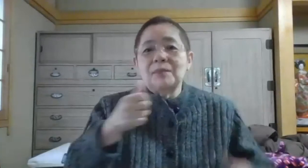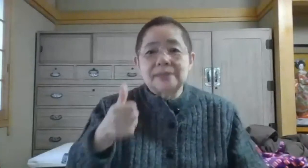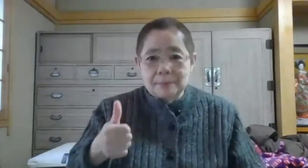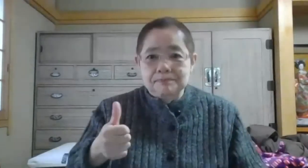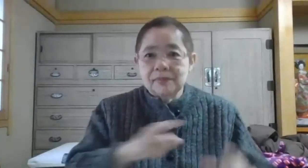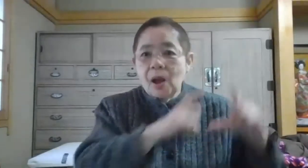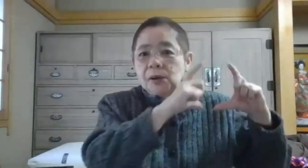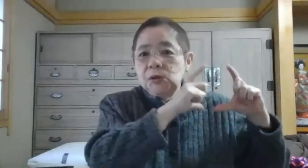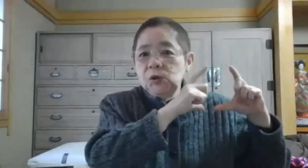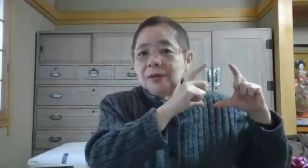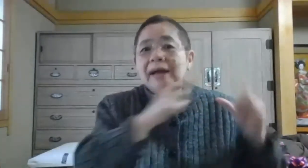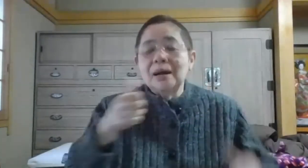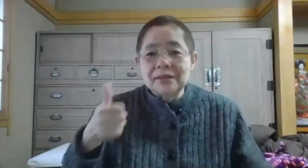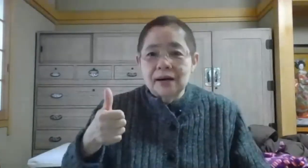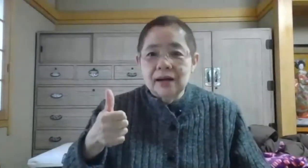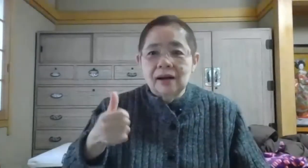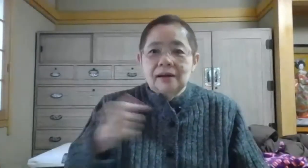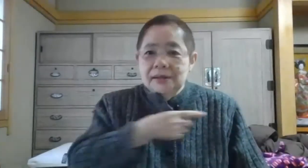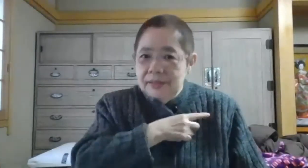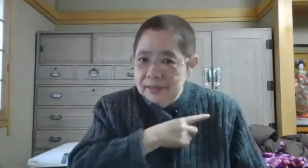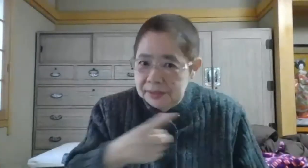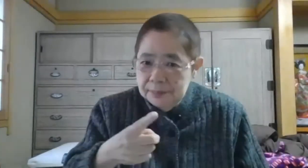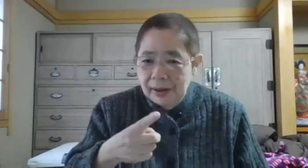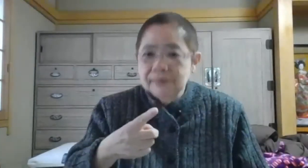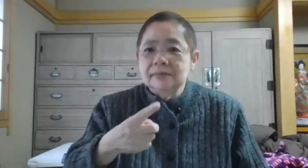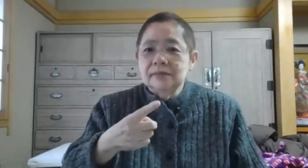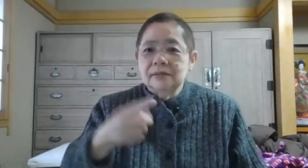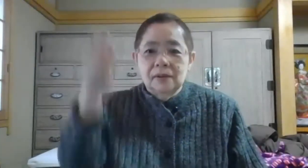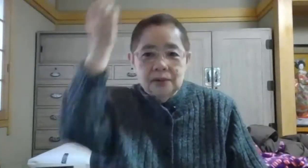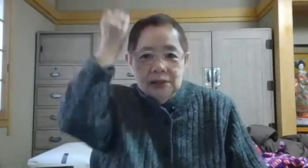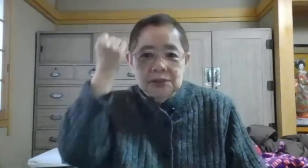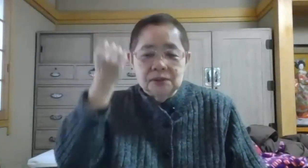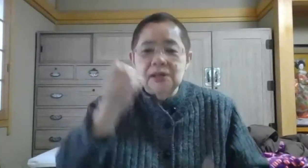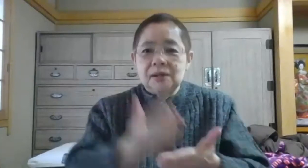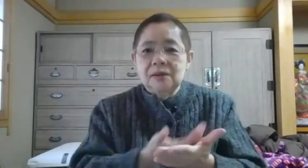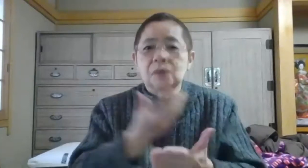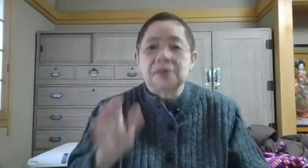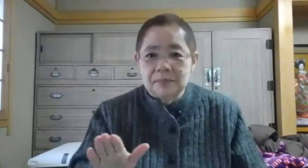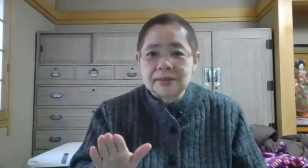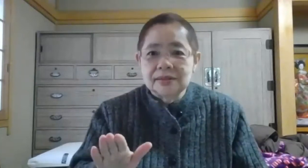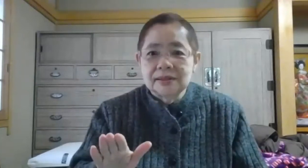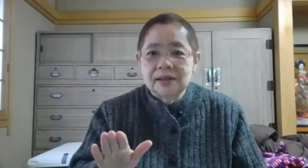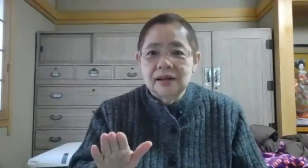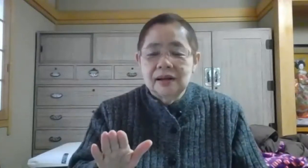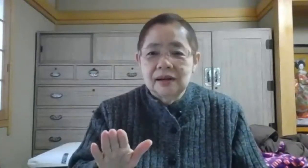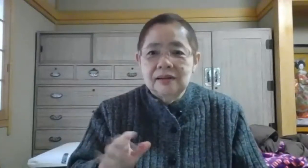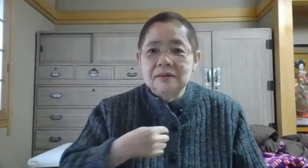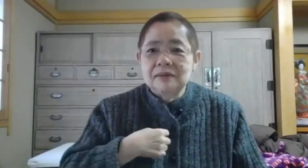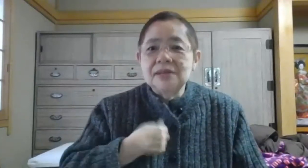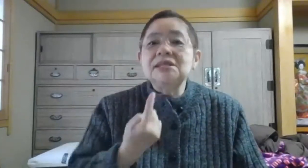さんはい世内山さんが一番印象に残っています私自